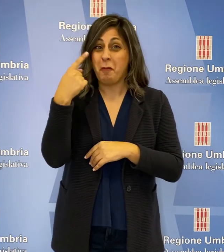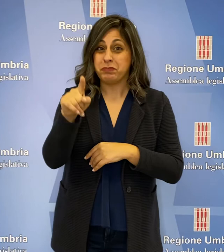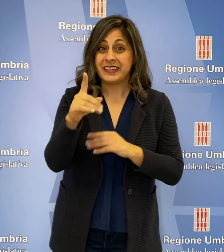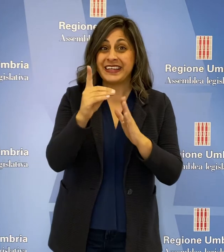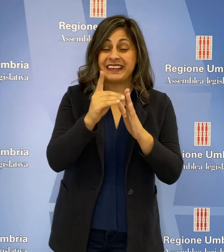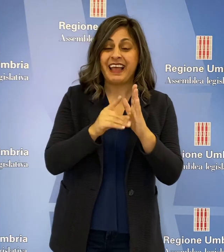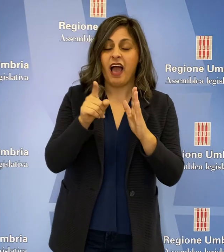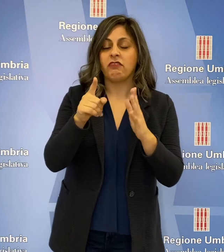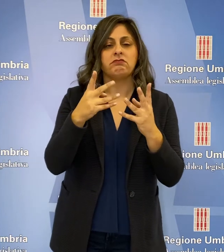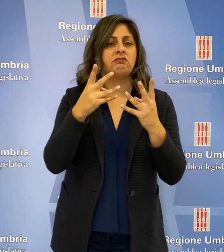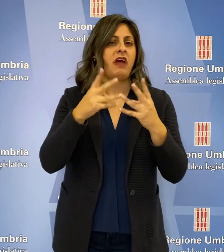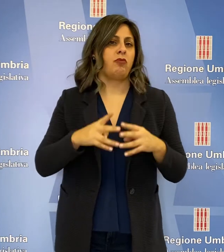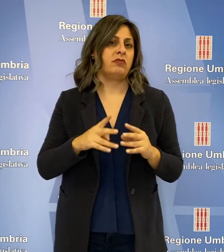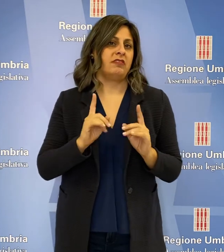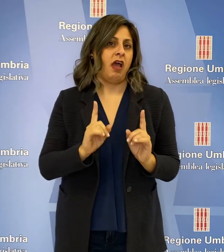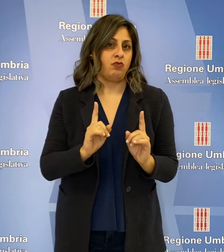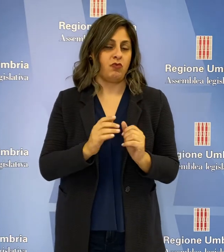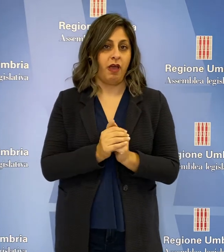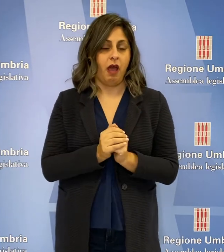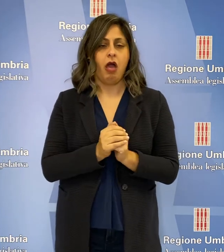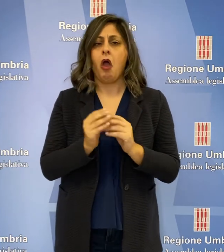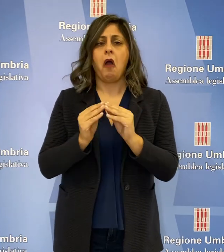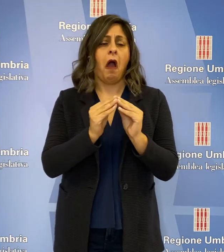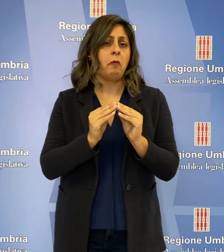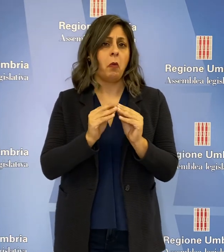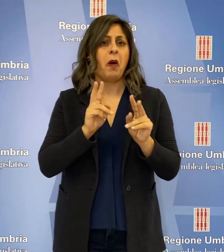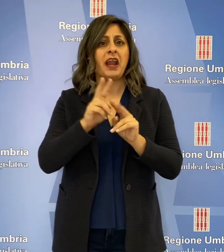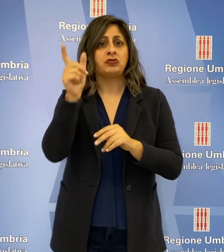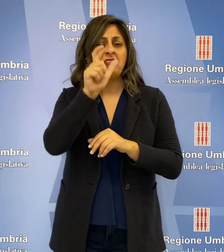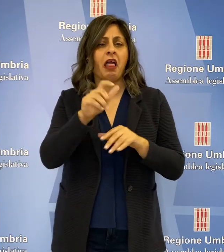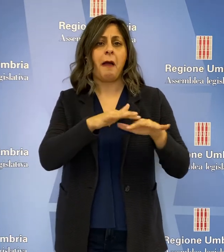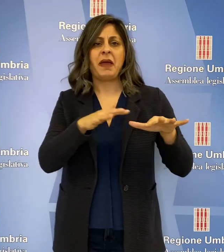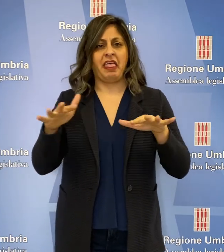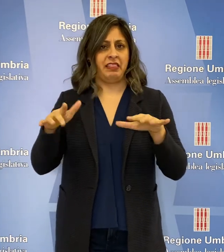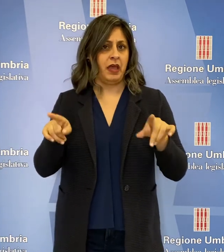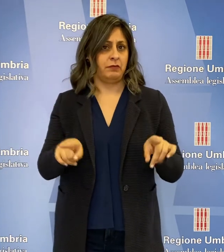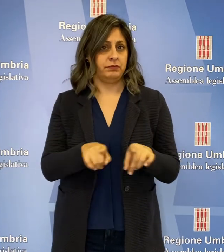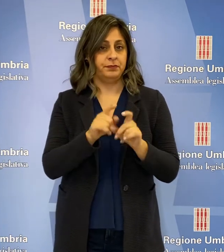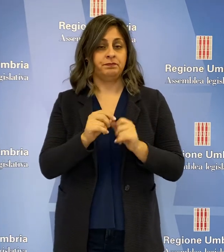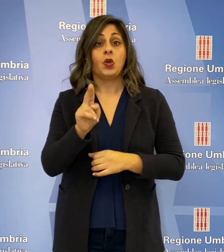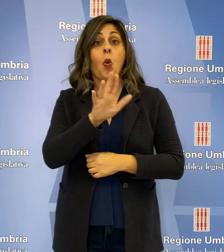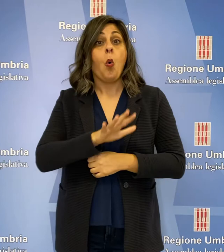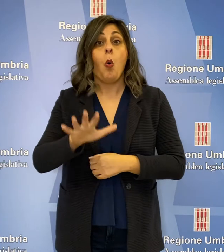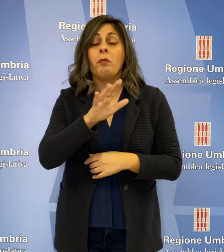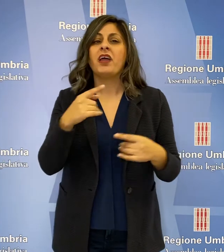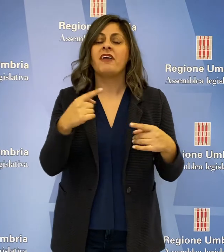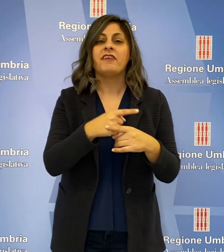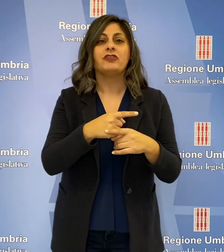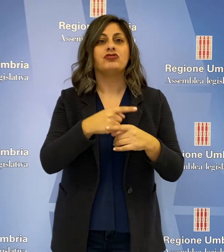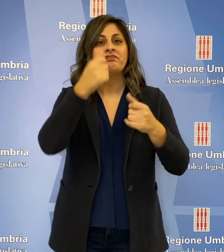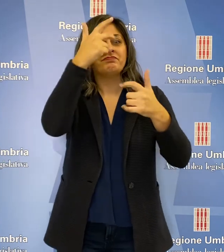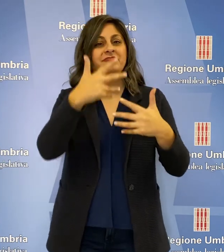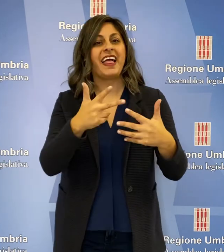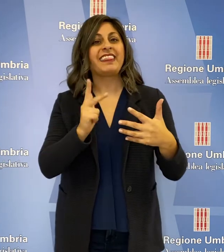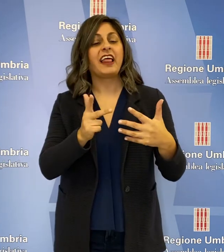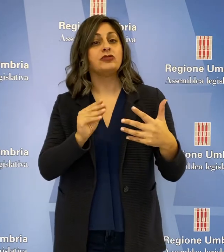'ultimo, fisiologico e comunque nella media nazionale. L'Umbria è invece tredicesima per